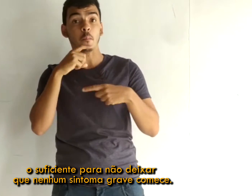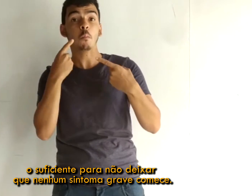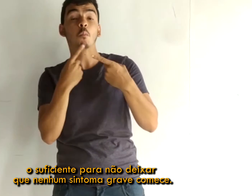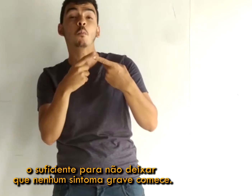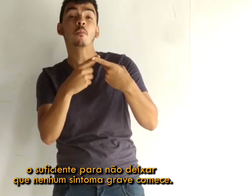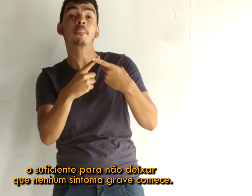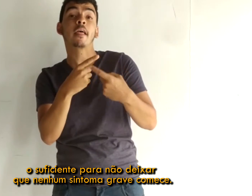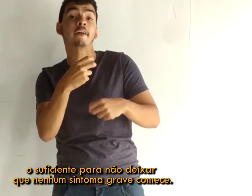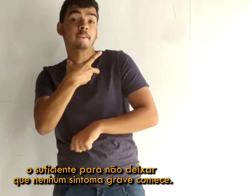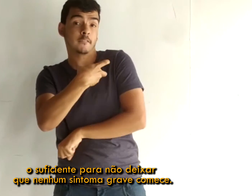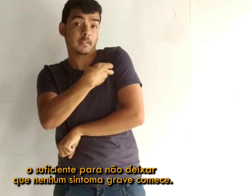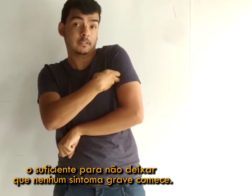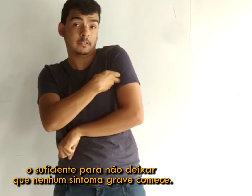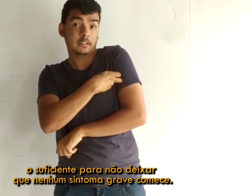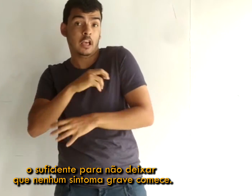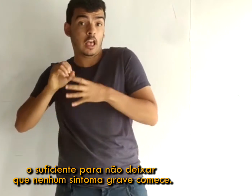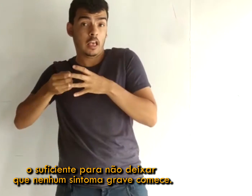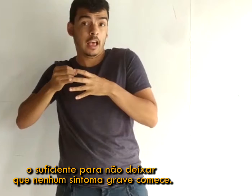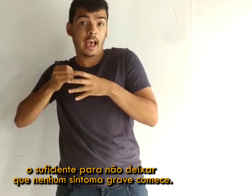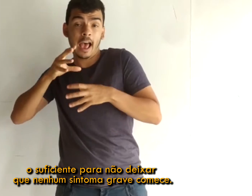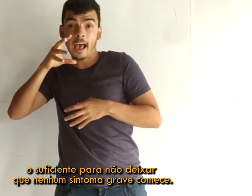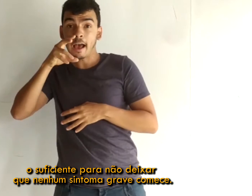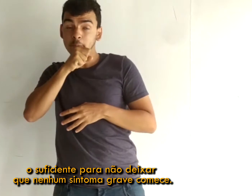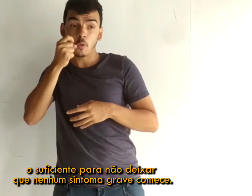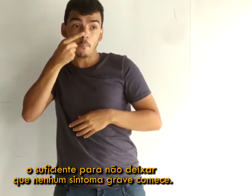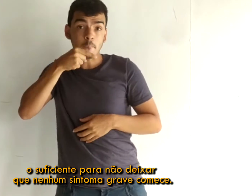para não deixar que nenhum sintoma grave comece.